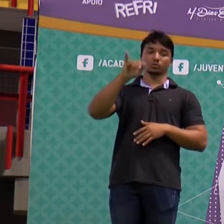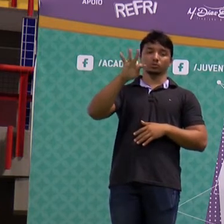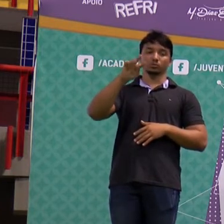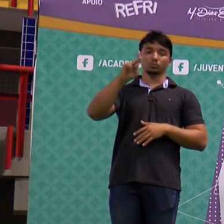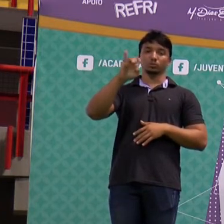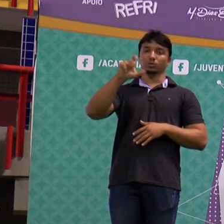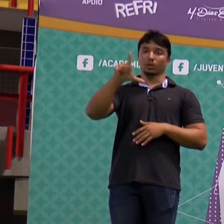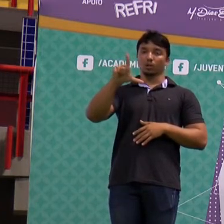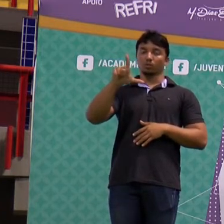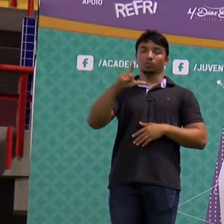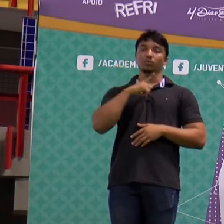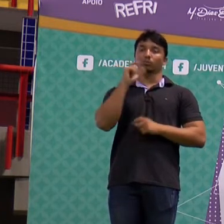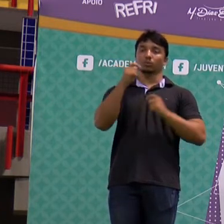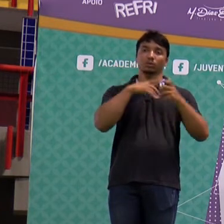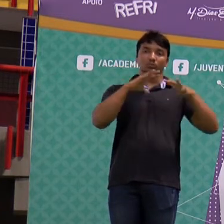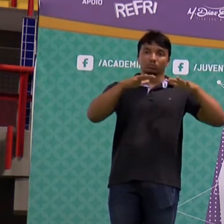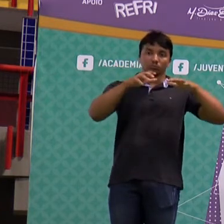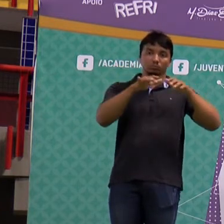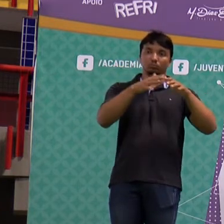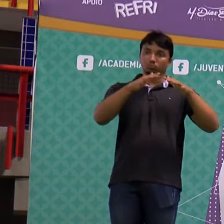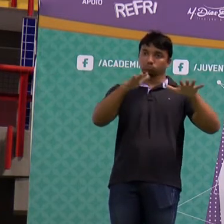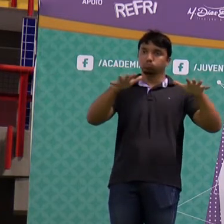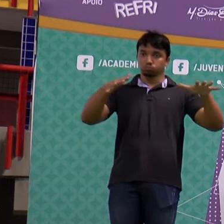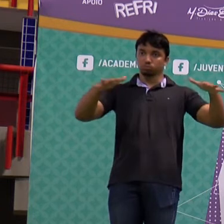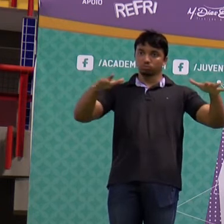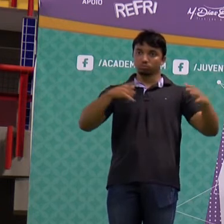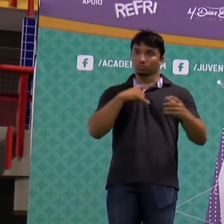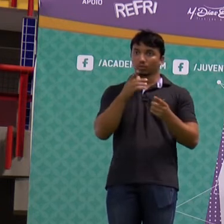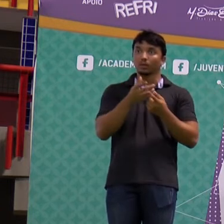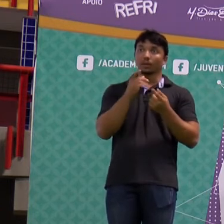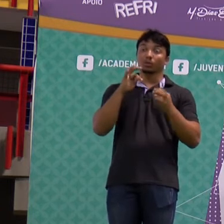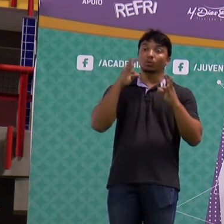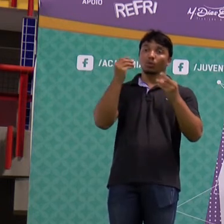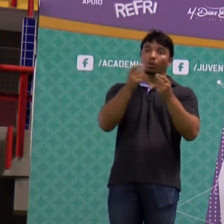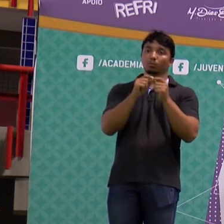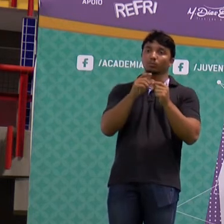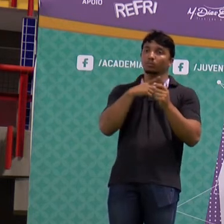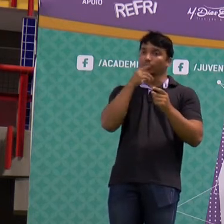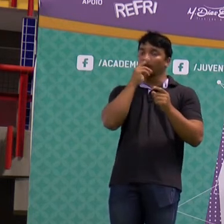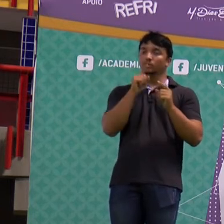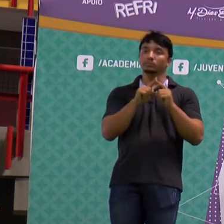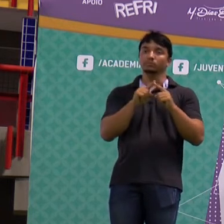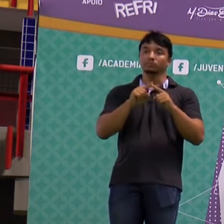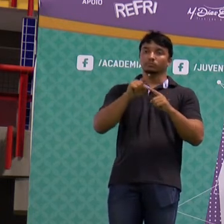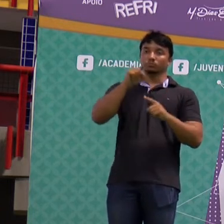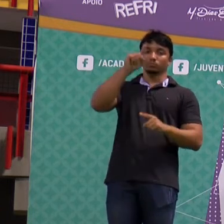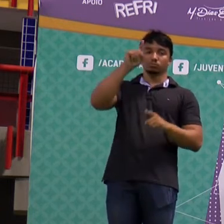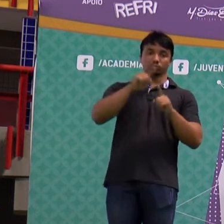por todo o ambiente, comprimento, largura e altura. Então, é uma onda tridimensional.